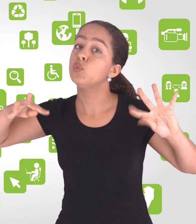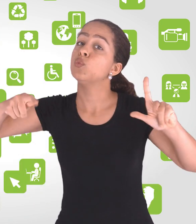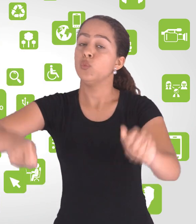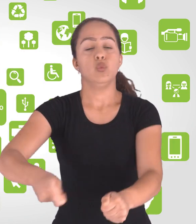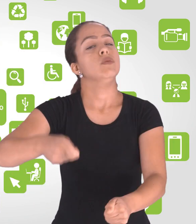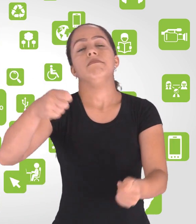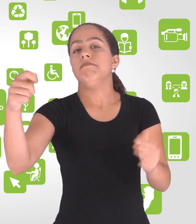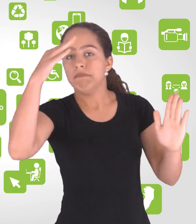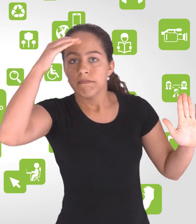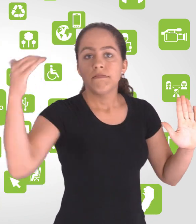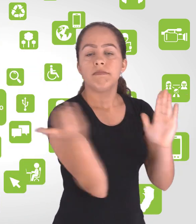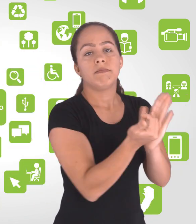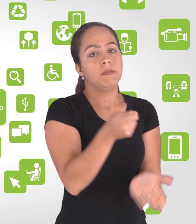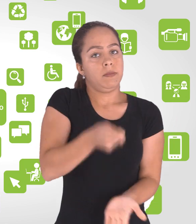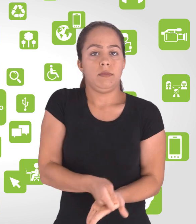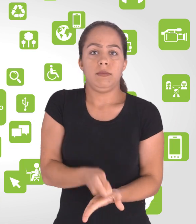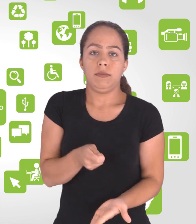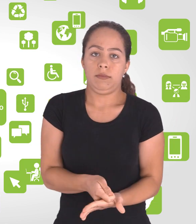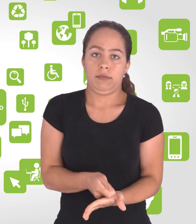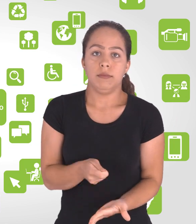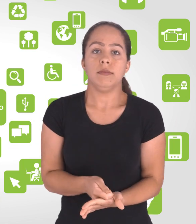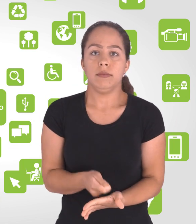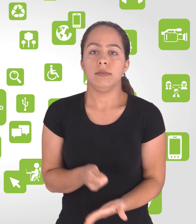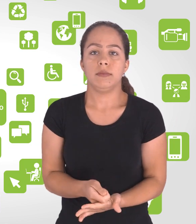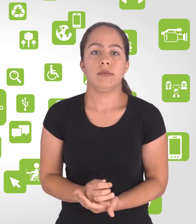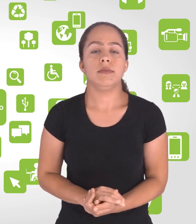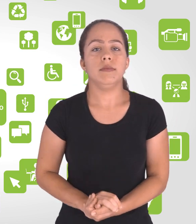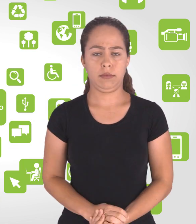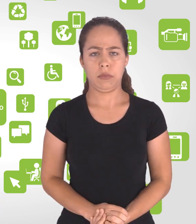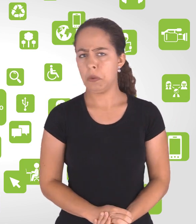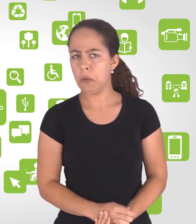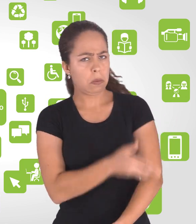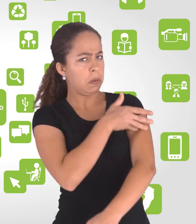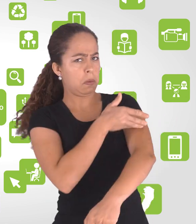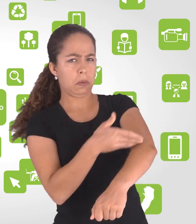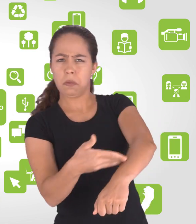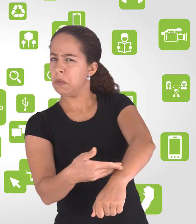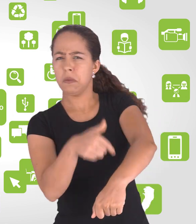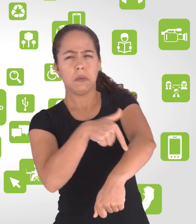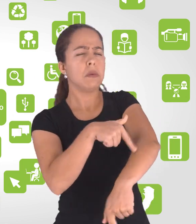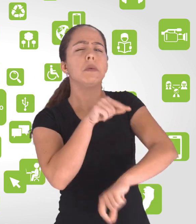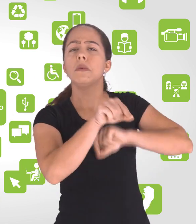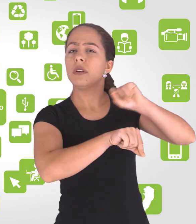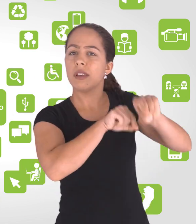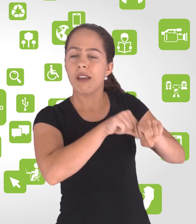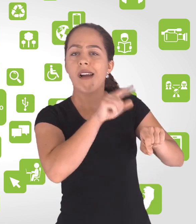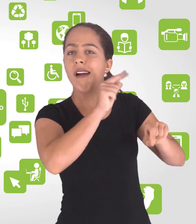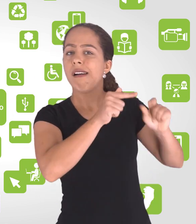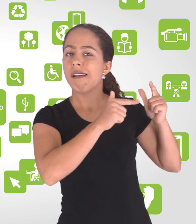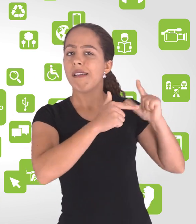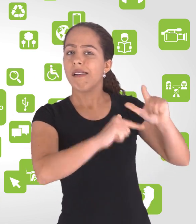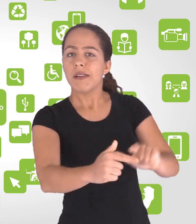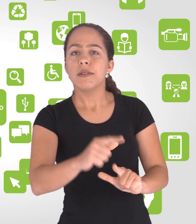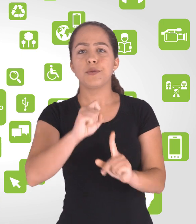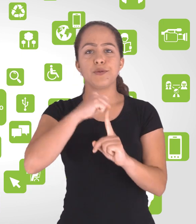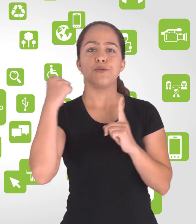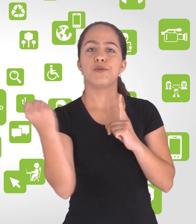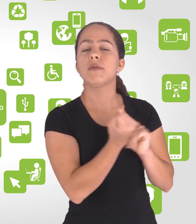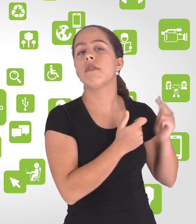E várias são as fontes do direito, ou seja, de onde o direito se origina. Entre elas podemos citar as leis, os